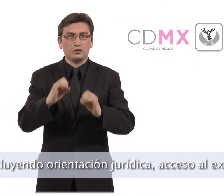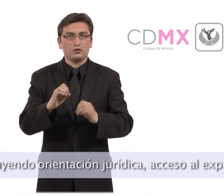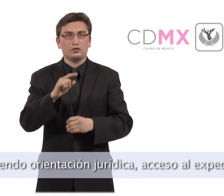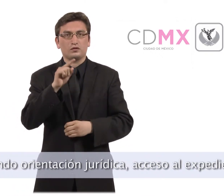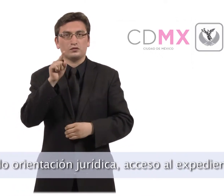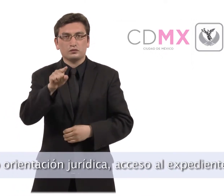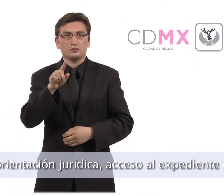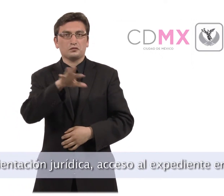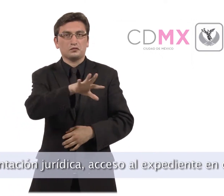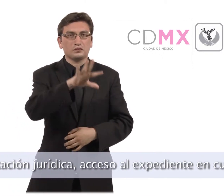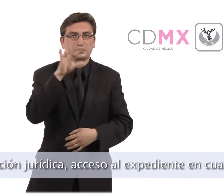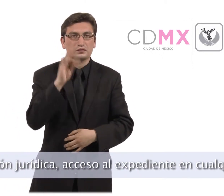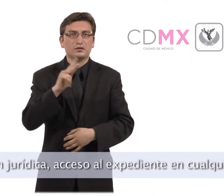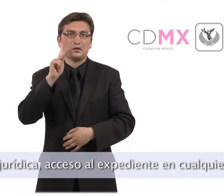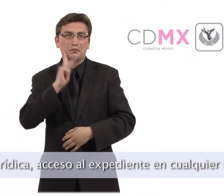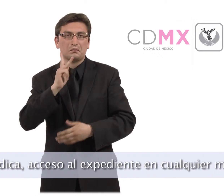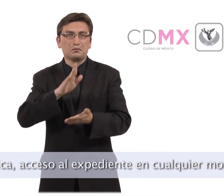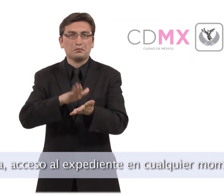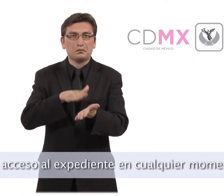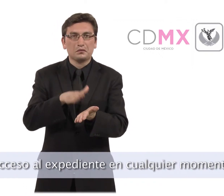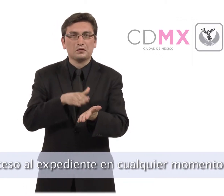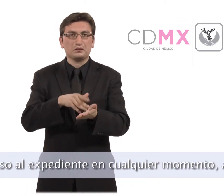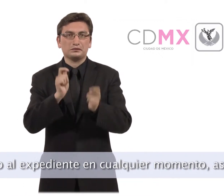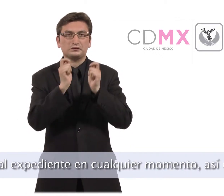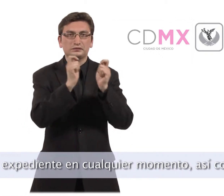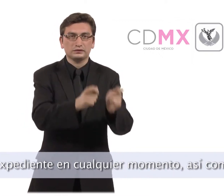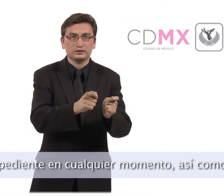en cualquier momento, así como que se le aclare cualquier duda.